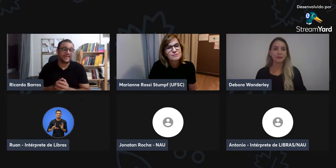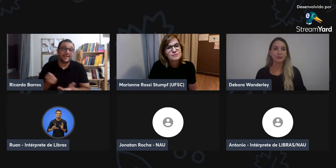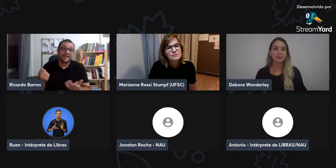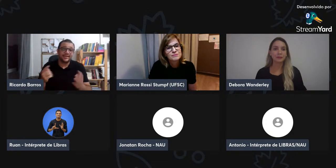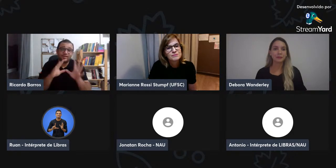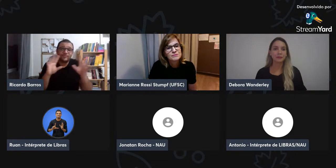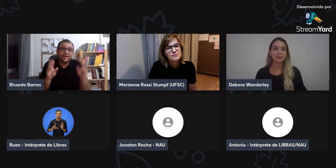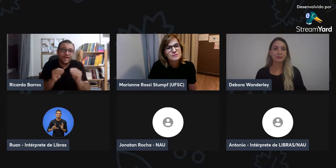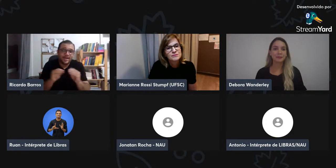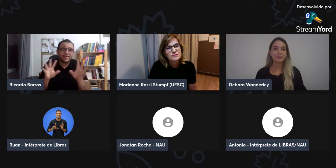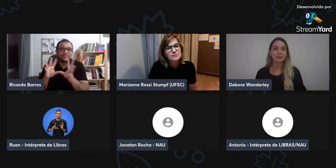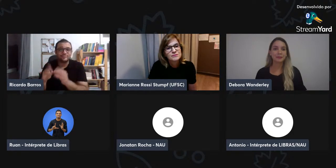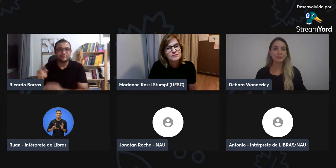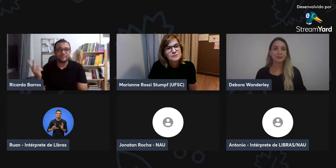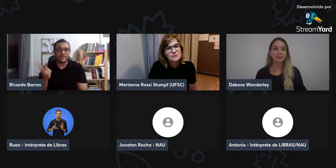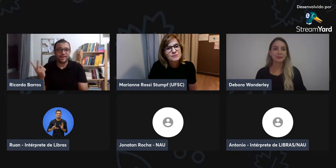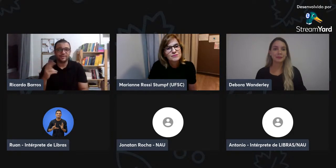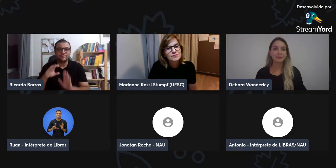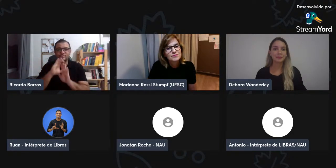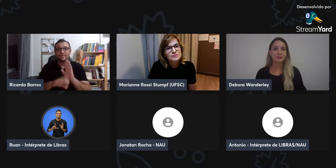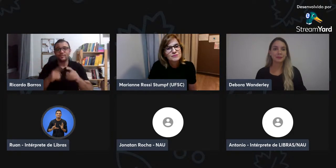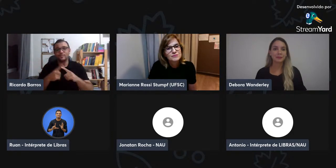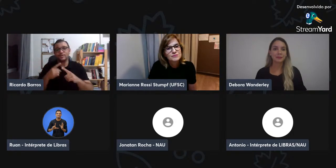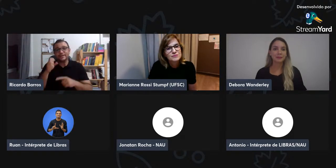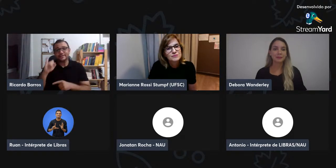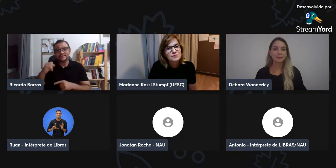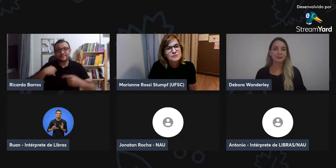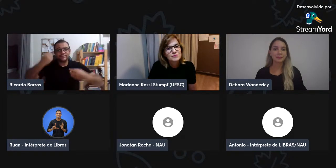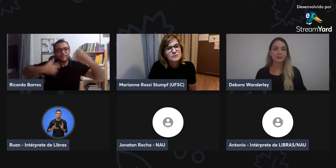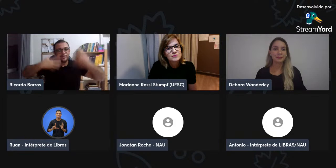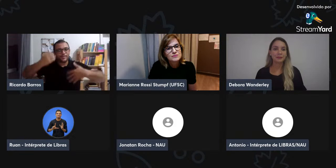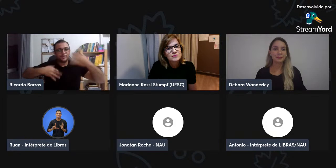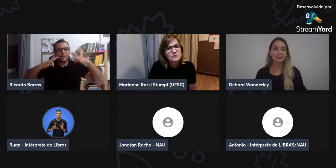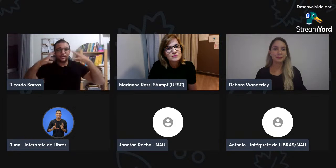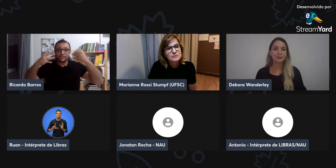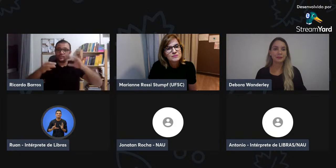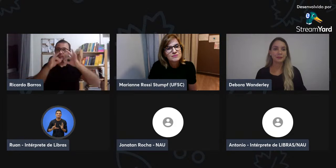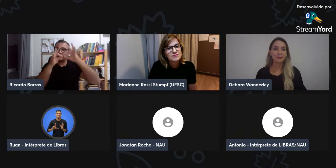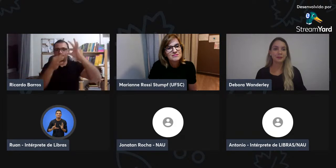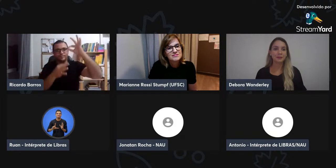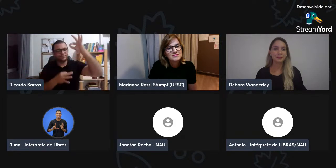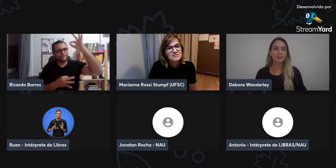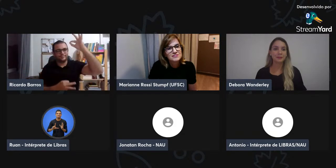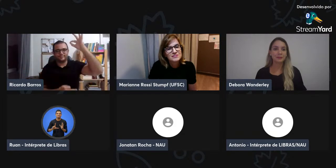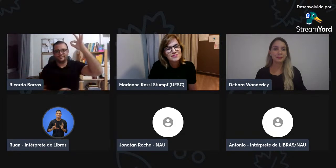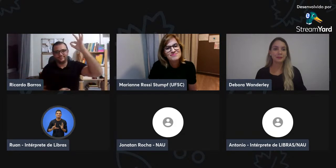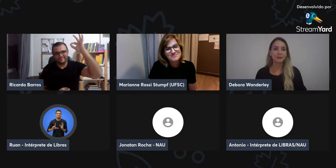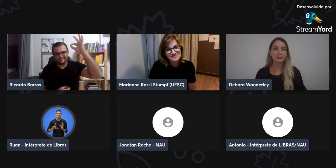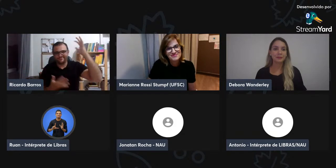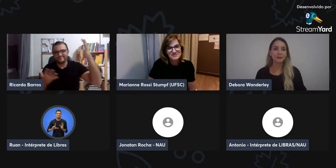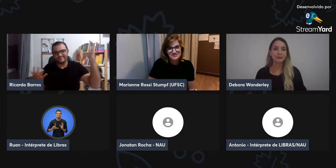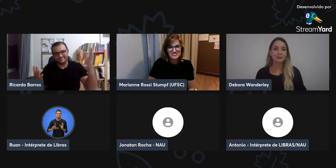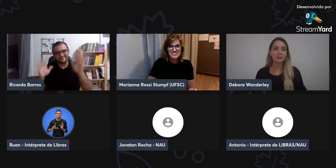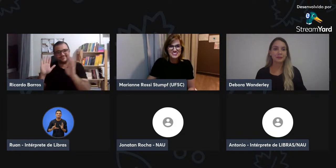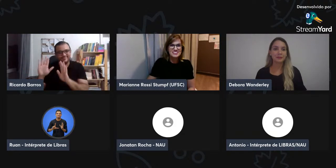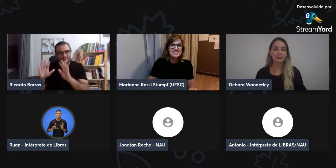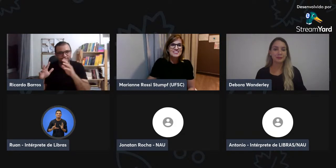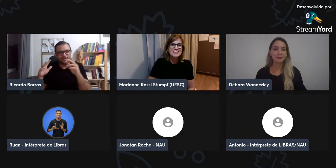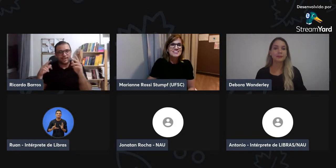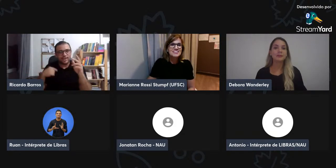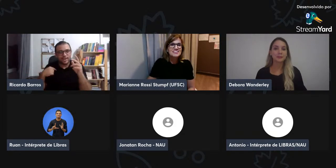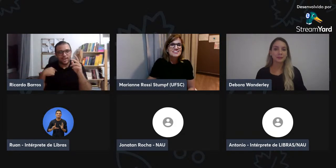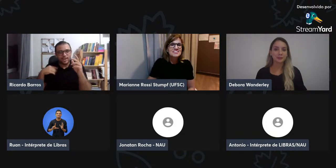2018 e 2019. Então, muito resumido, o currículo delas é muito